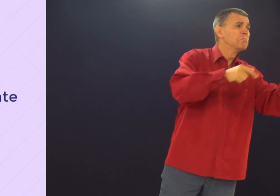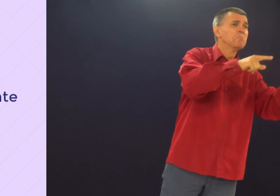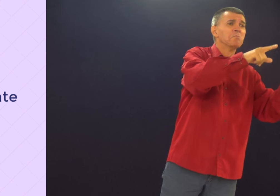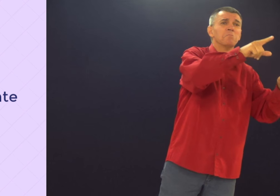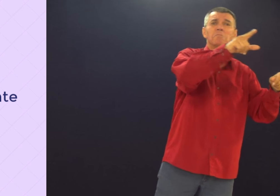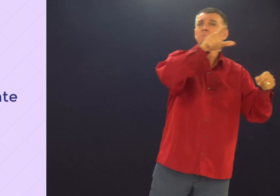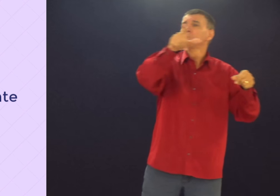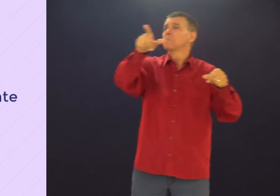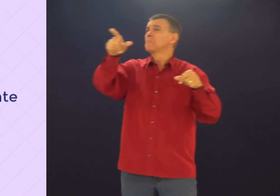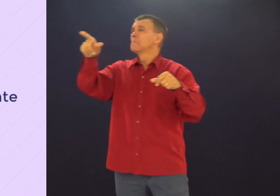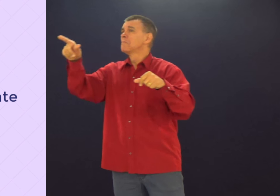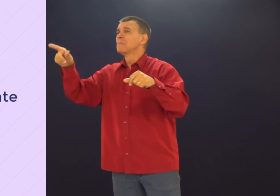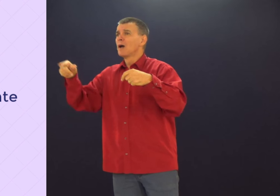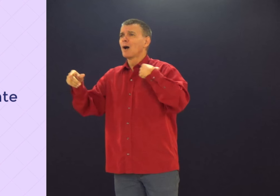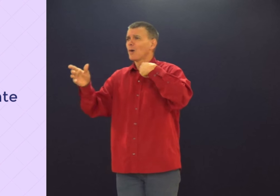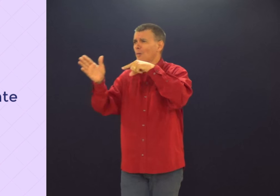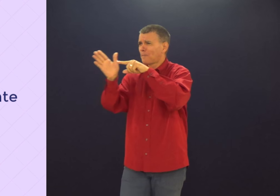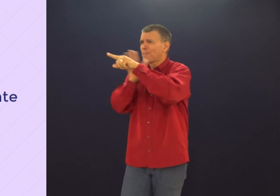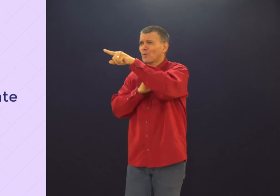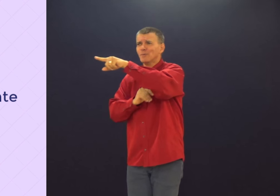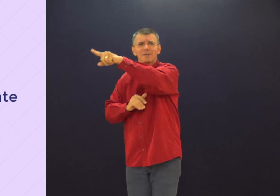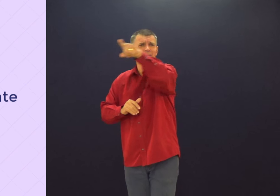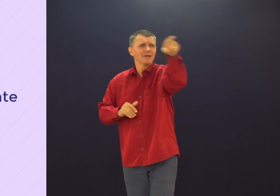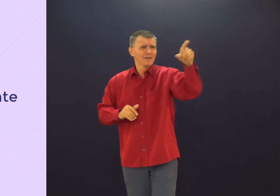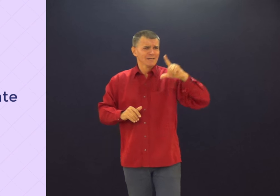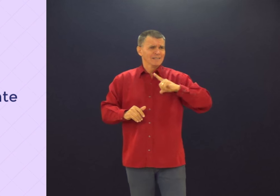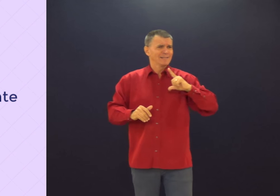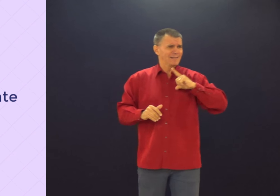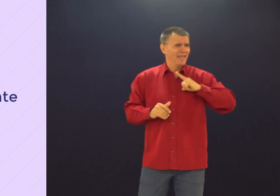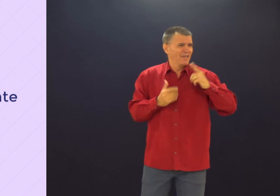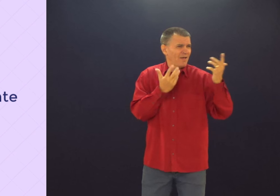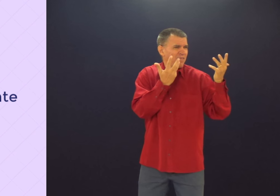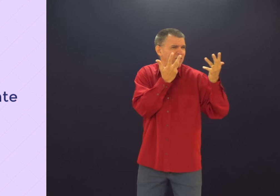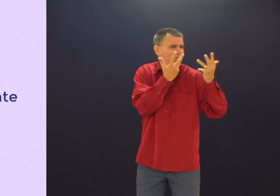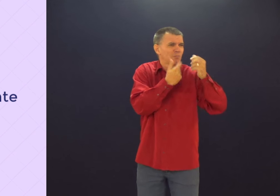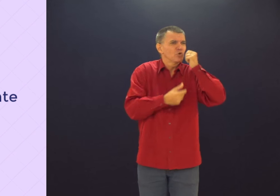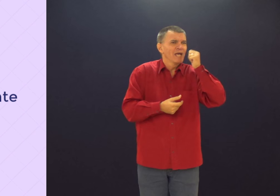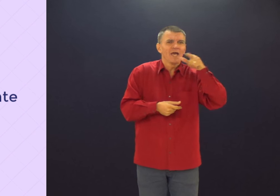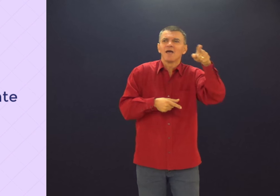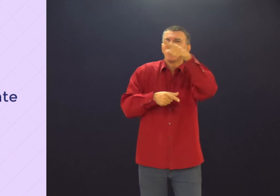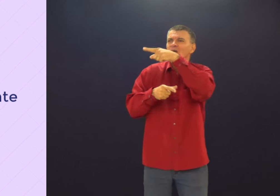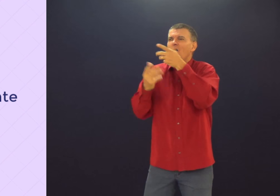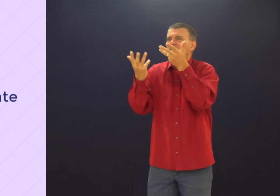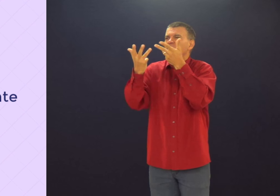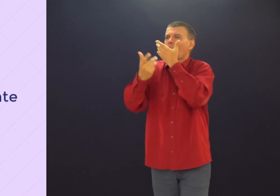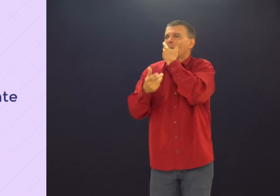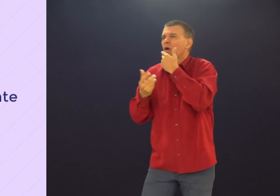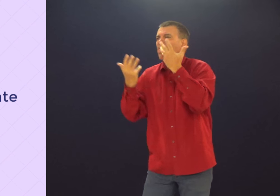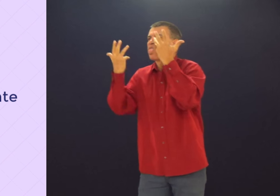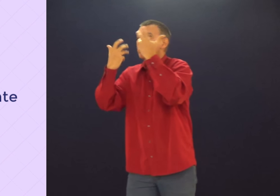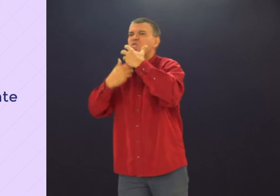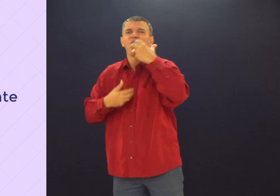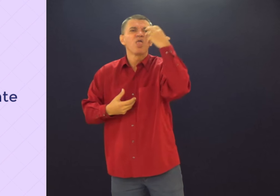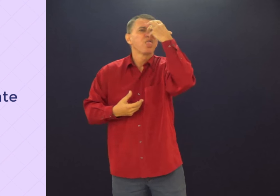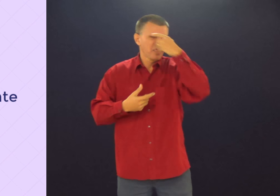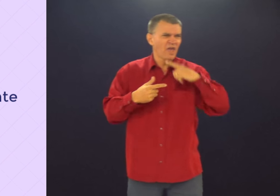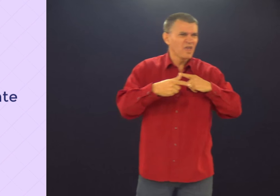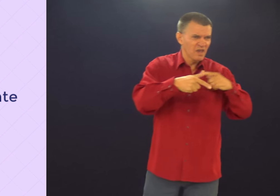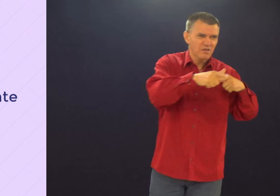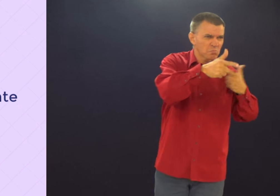Eu vejo algumas pessoas ali. Não, bem vestidas. Vocês, bem vestidos. Vocês querem se arrumar de alguma